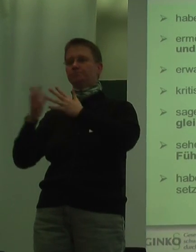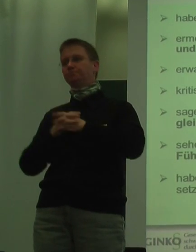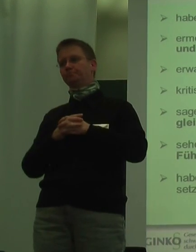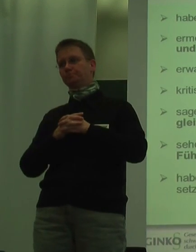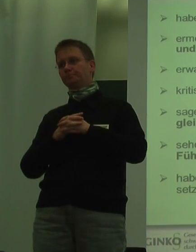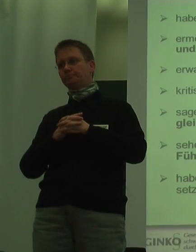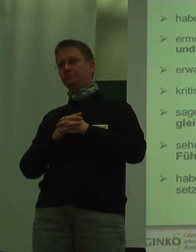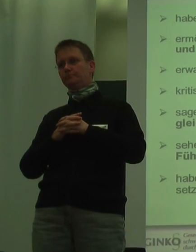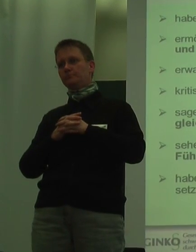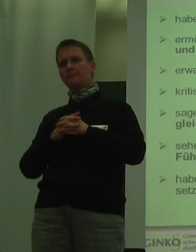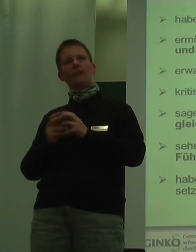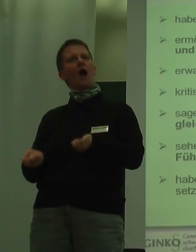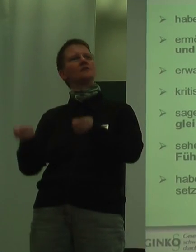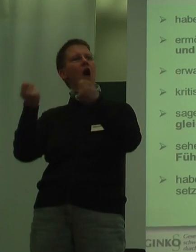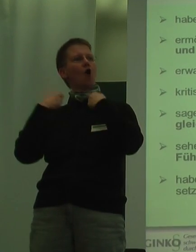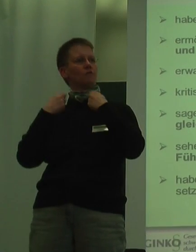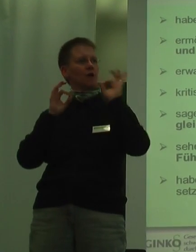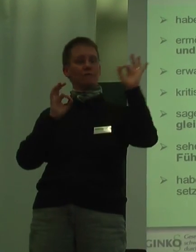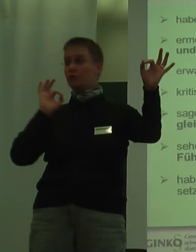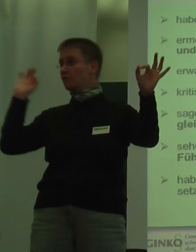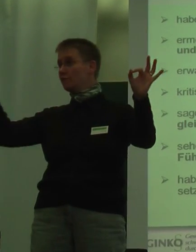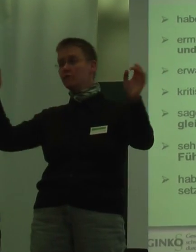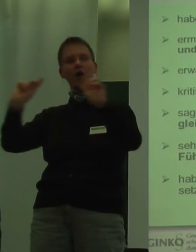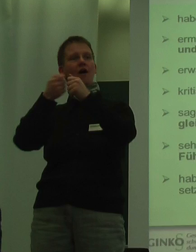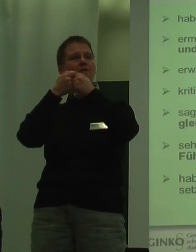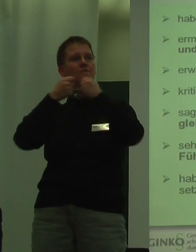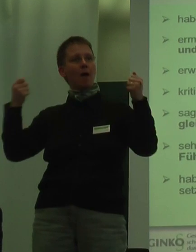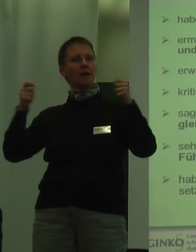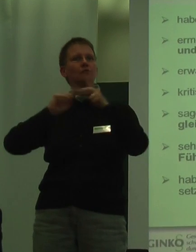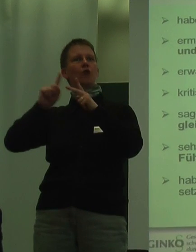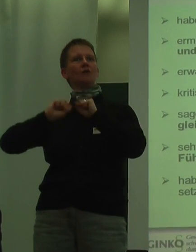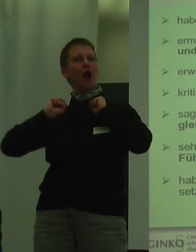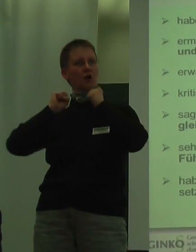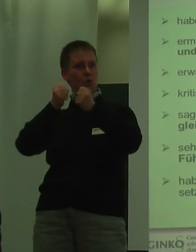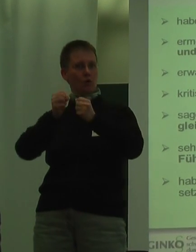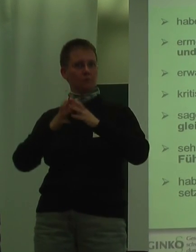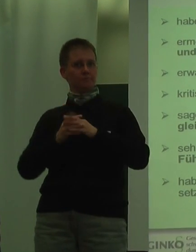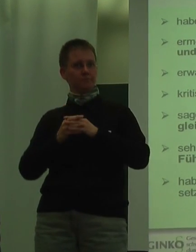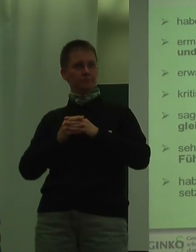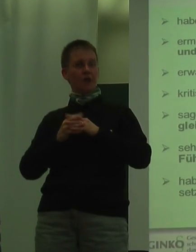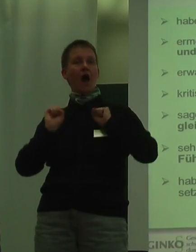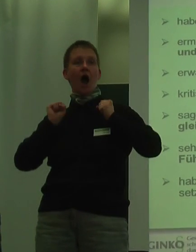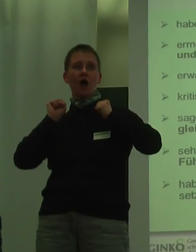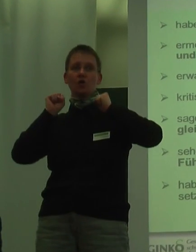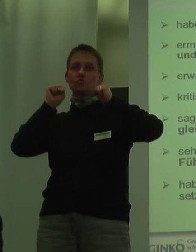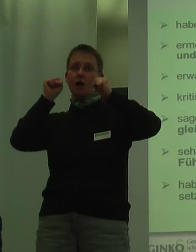Der Auftrag an die Verbände, aber auch an die anderen Akteure lautet also, das Engagement zur Aufklärung